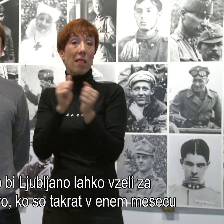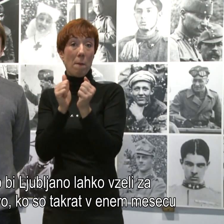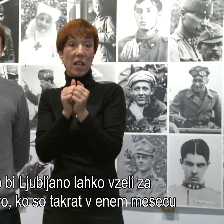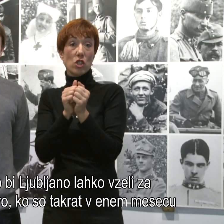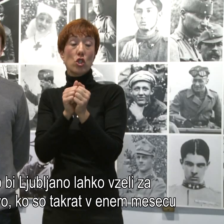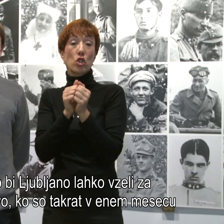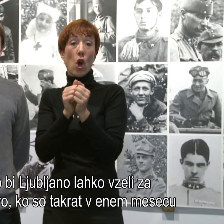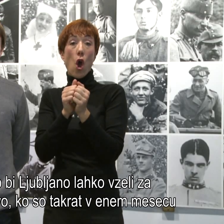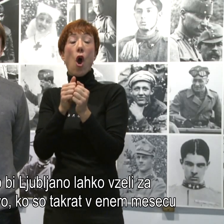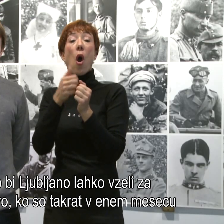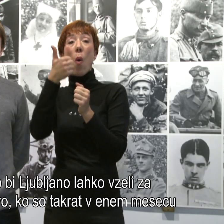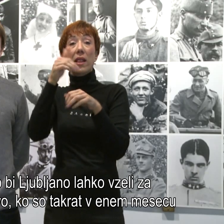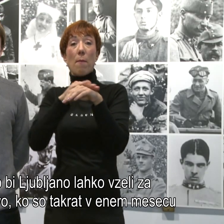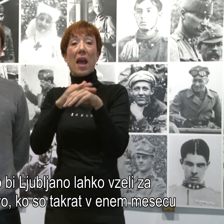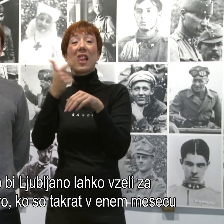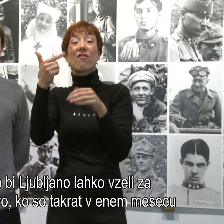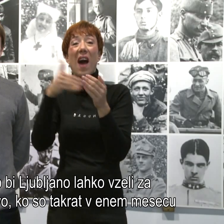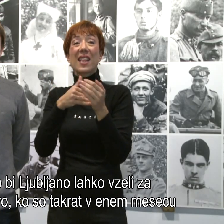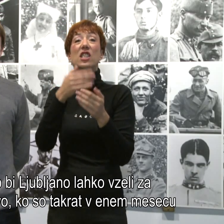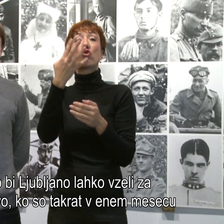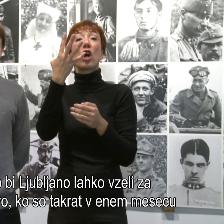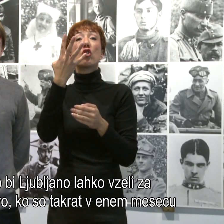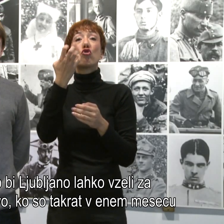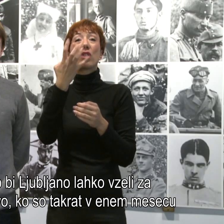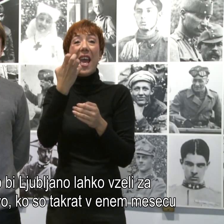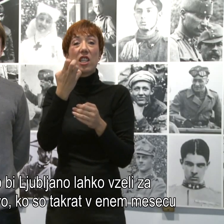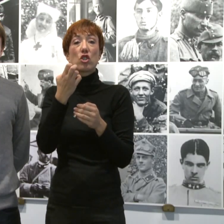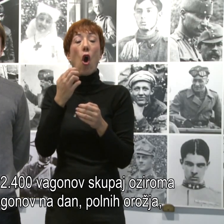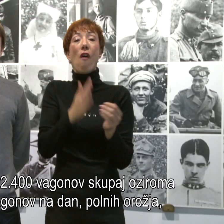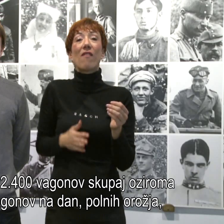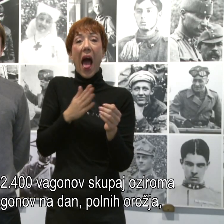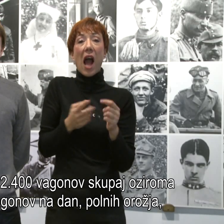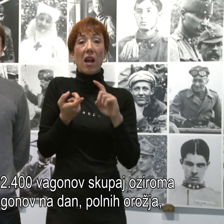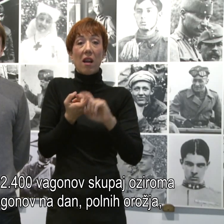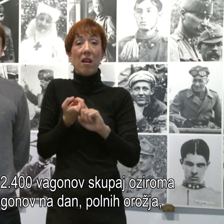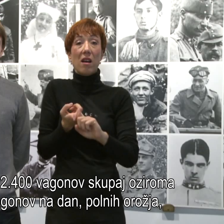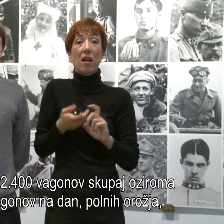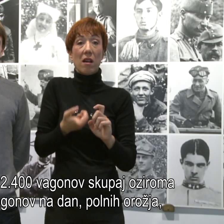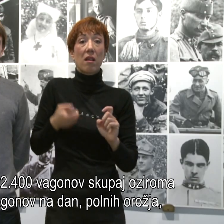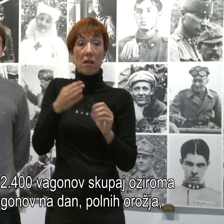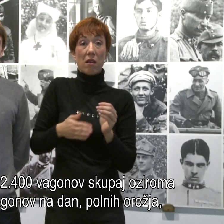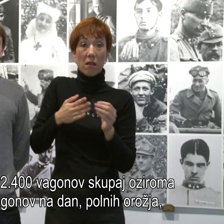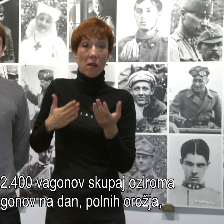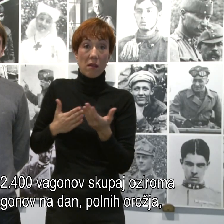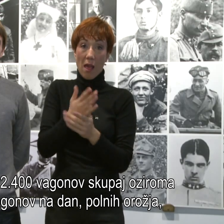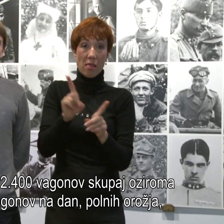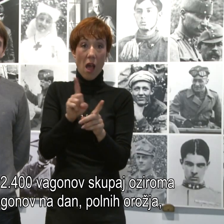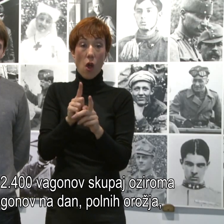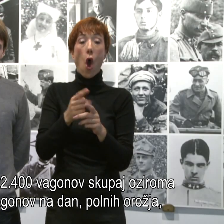2400 vlakovnih kompozicij oziroma 120 vlakovnih kompozicij dnevno,